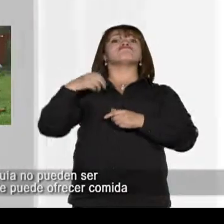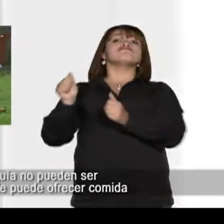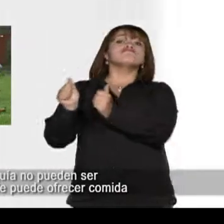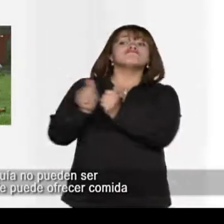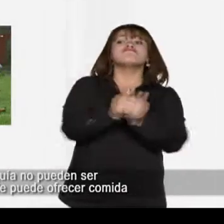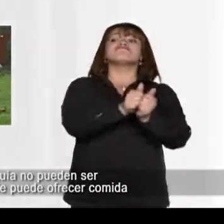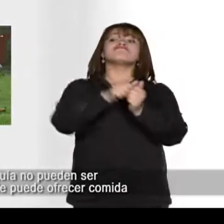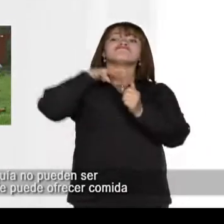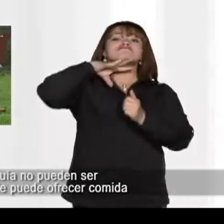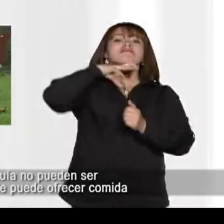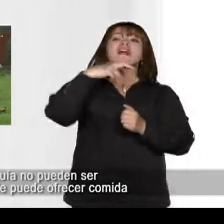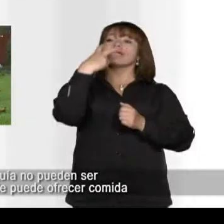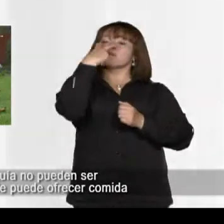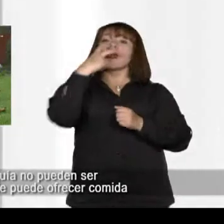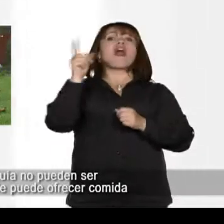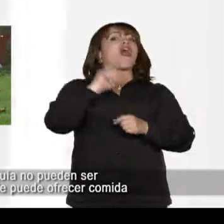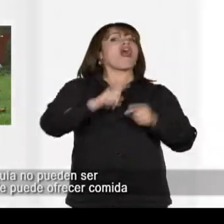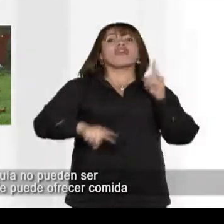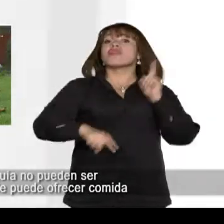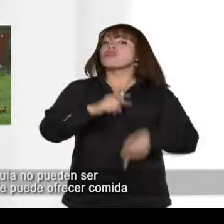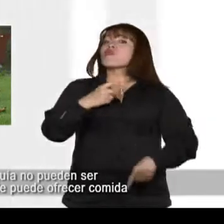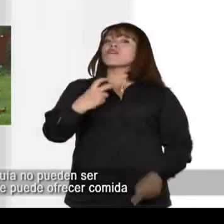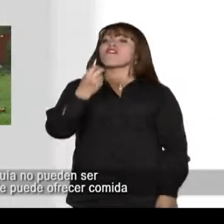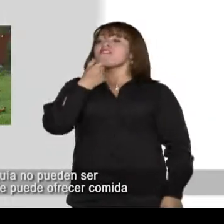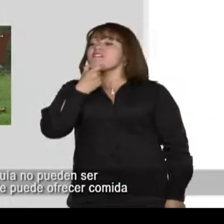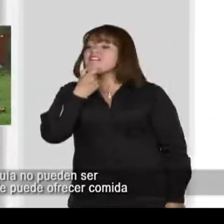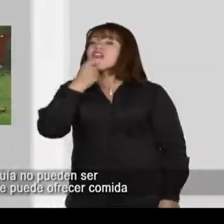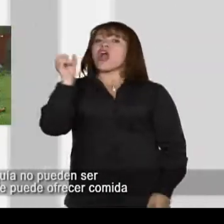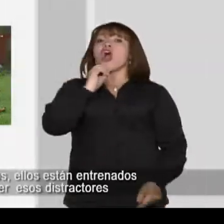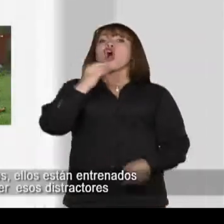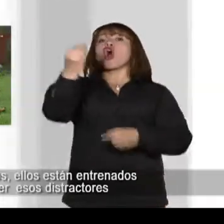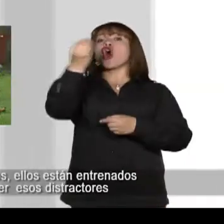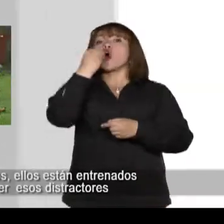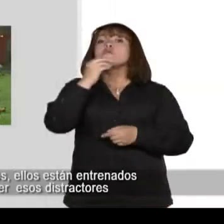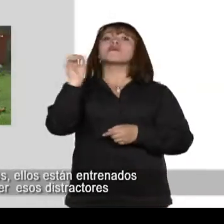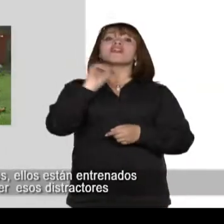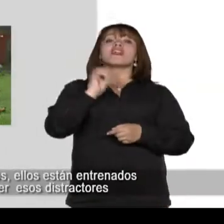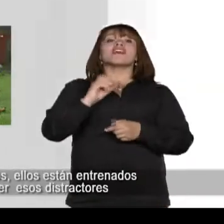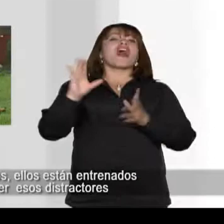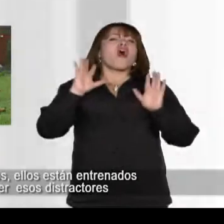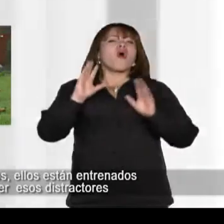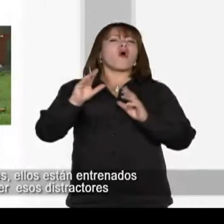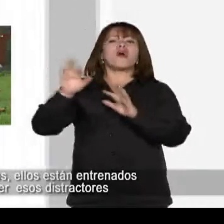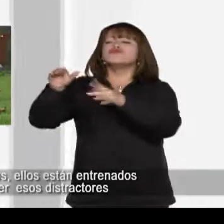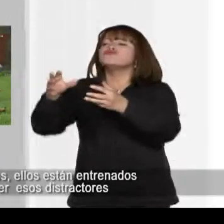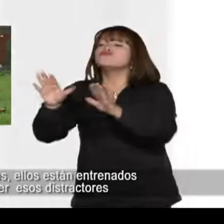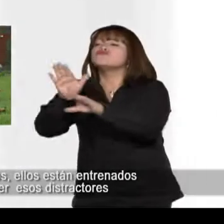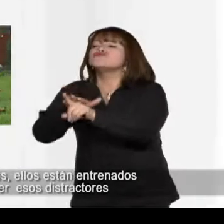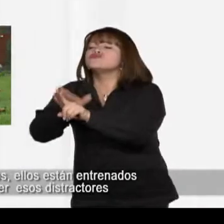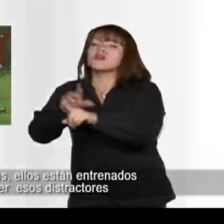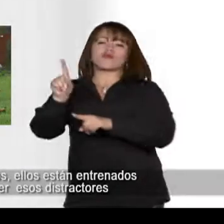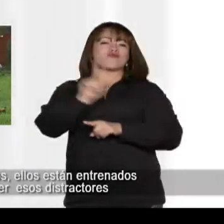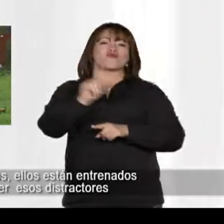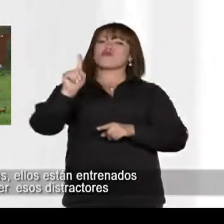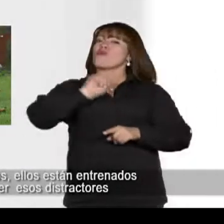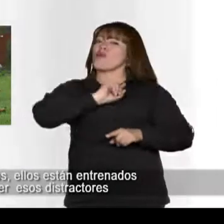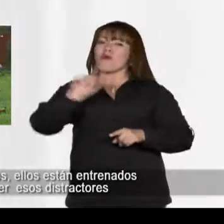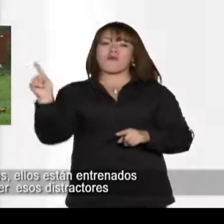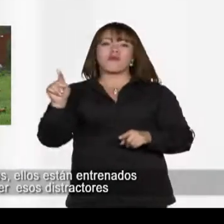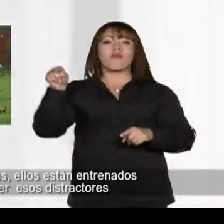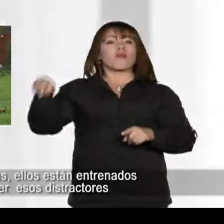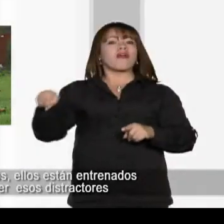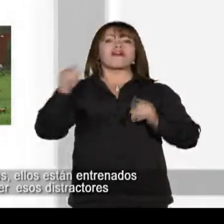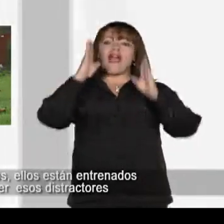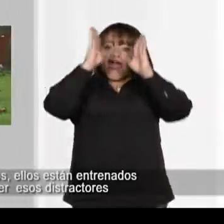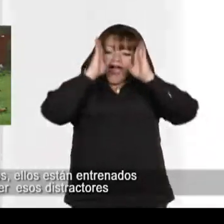no pueden ser acariciados, no se les puede ofrecer comida ni pueden ser silbados. Ellos están entrenados para no obedecer